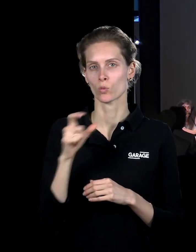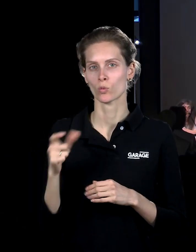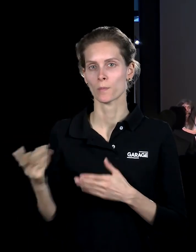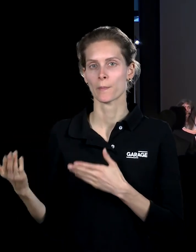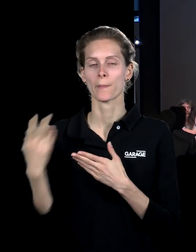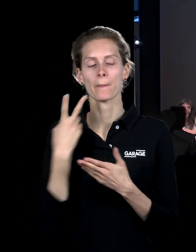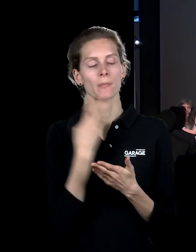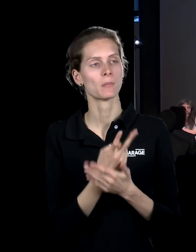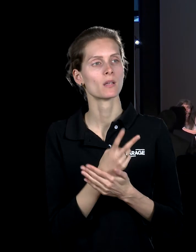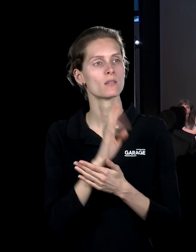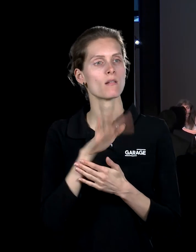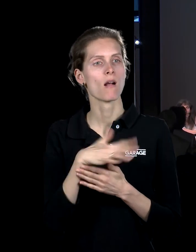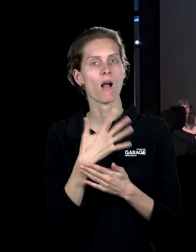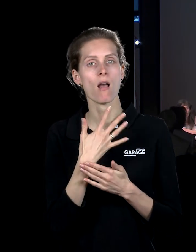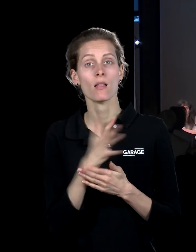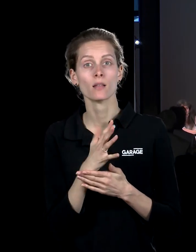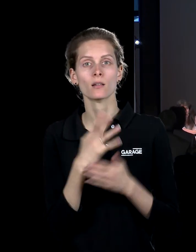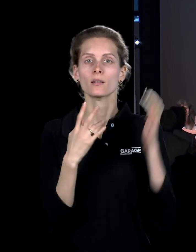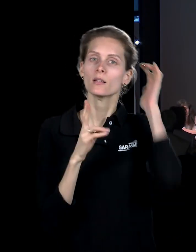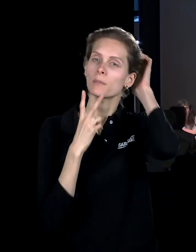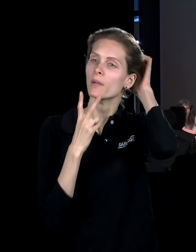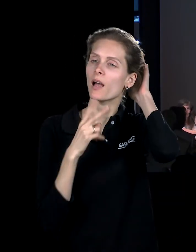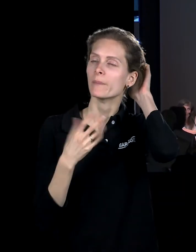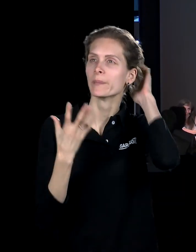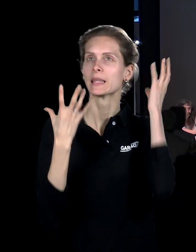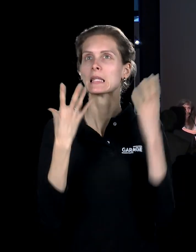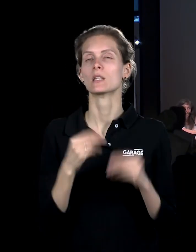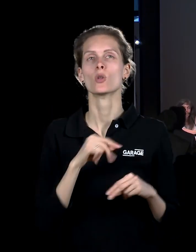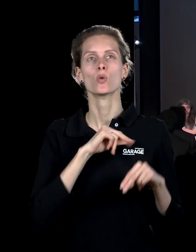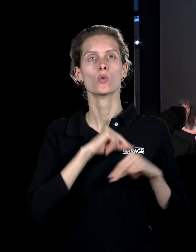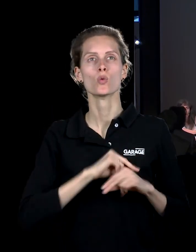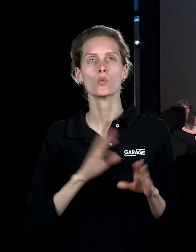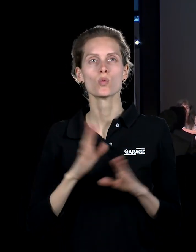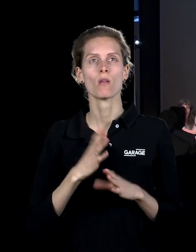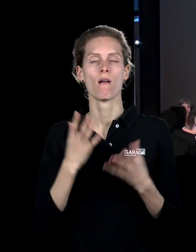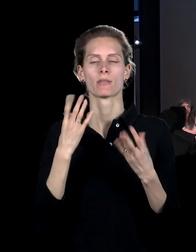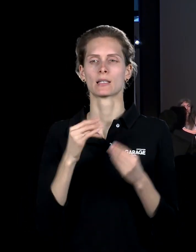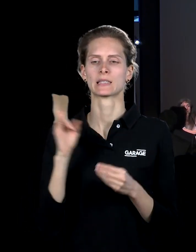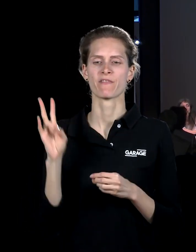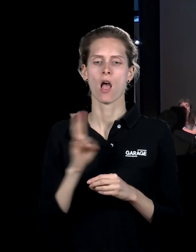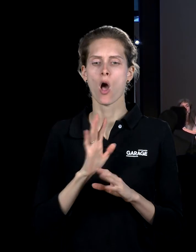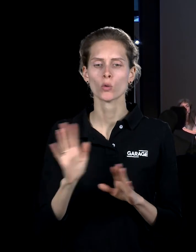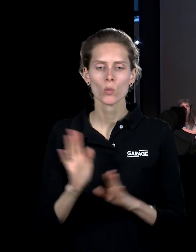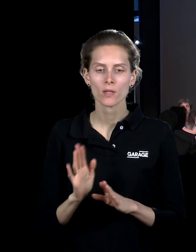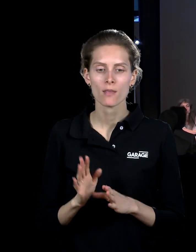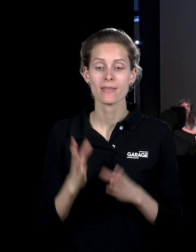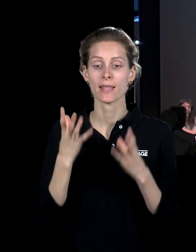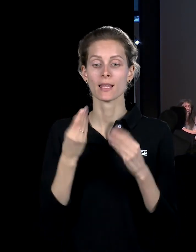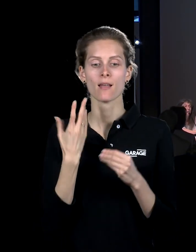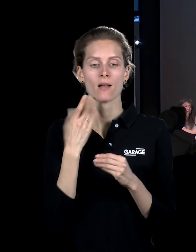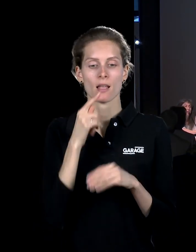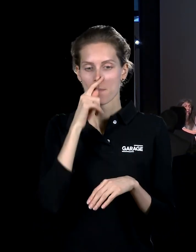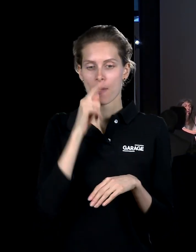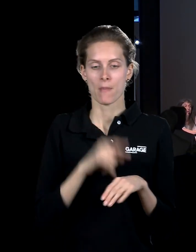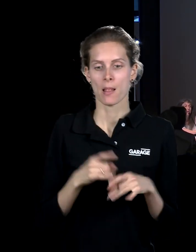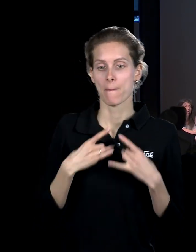календарь, увидеть те дни, которые ещё не день труда, день того или иного святого, день... Дни, на которые не приходятся праздники,